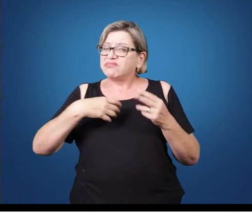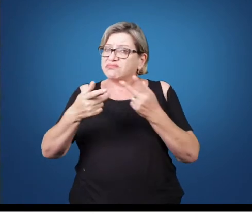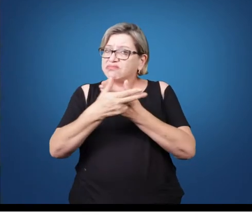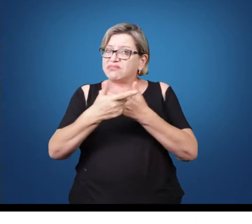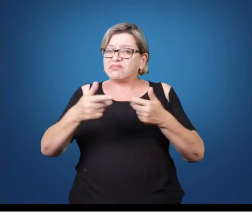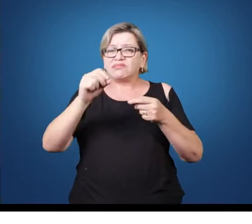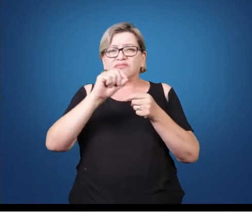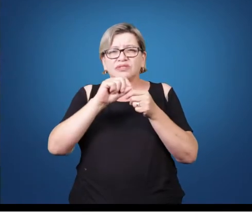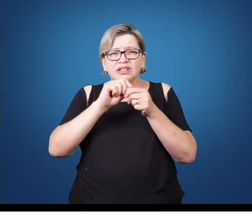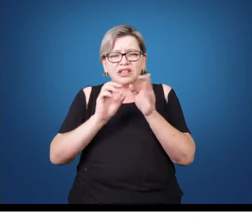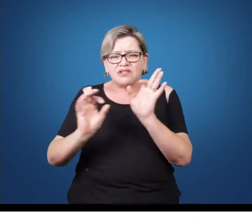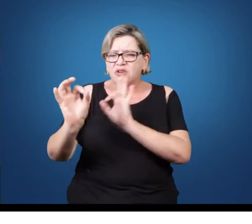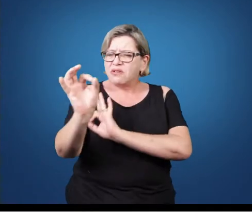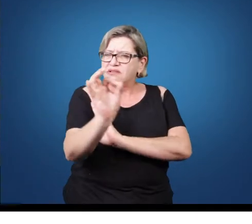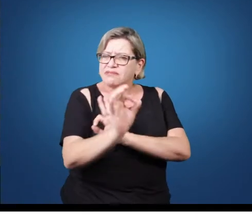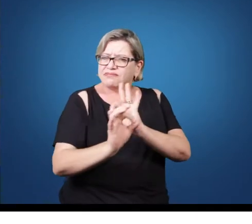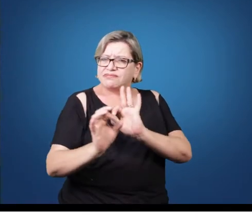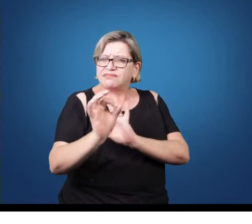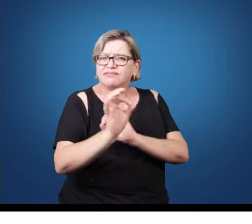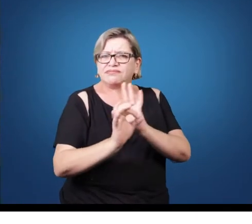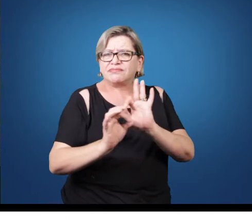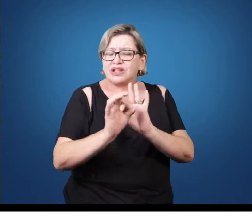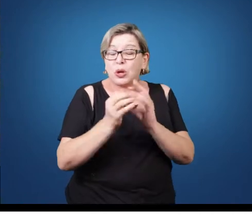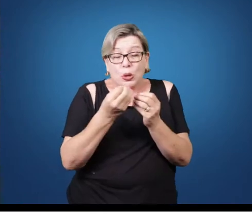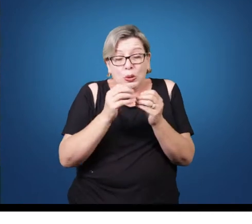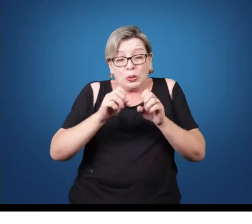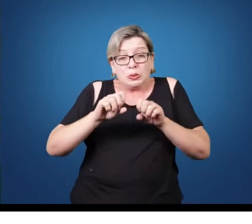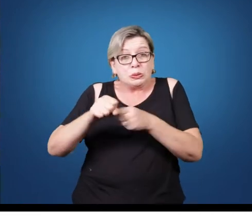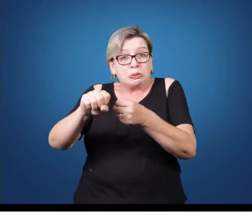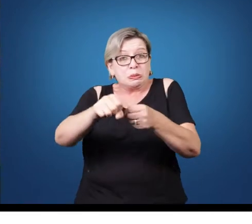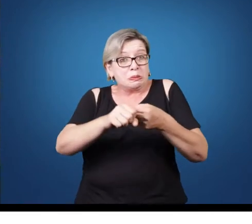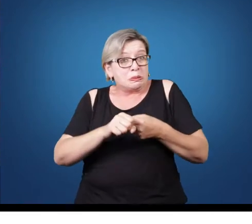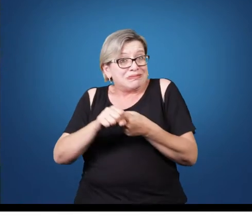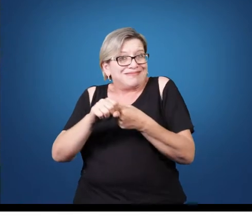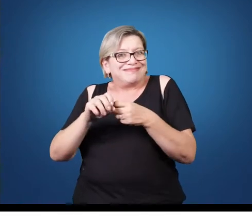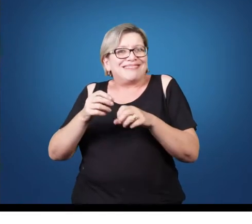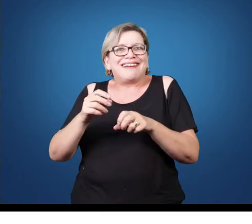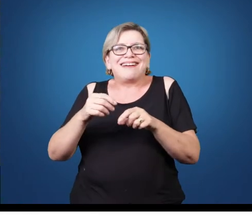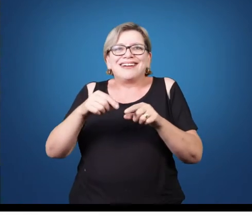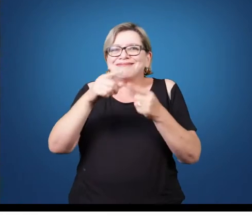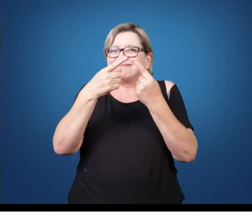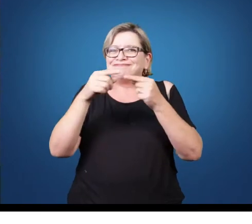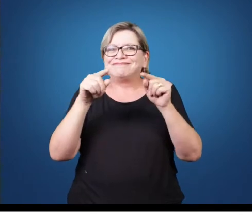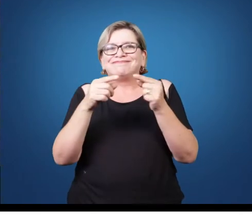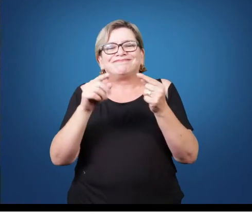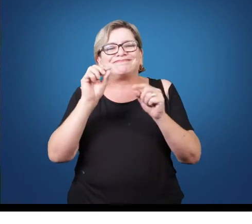vão propor novas organizações ou novas desorganizações dos materiais musicais.